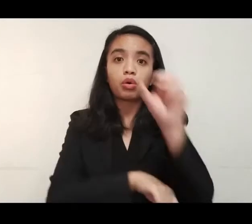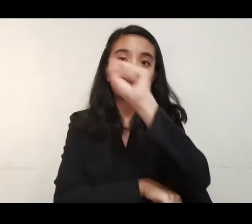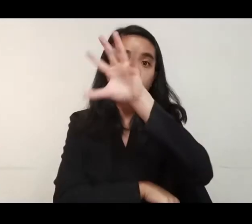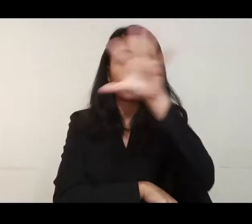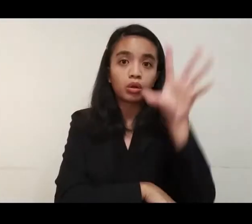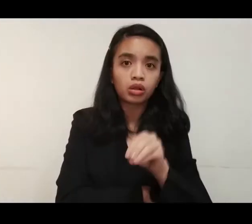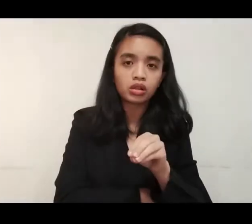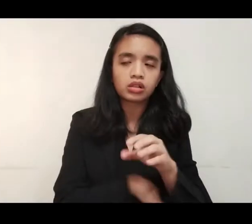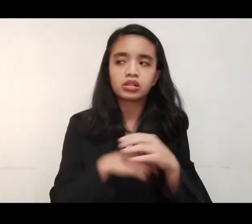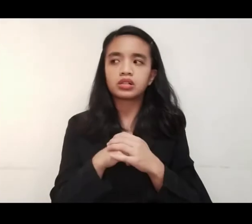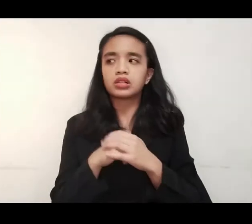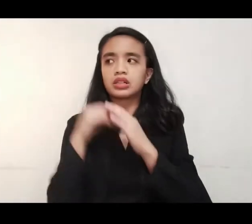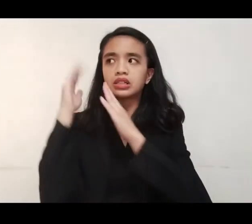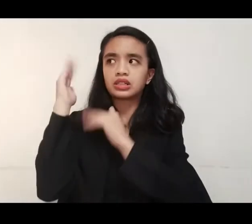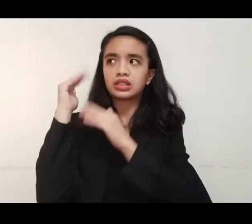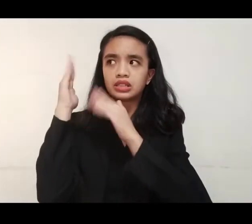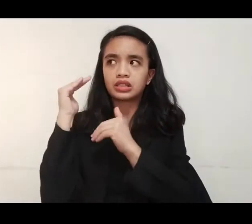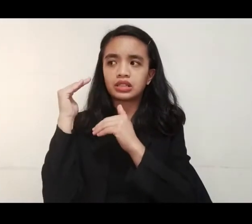Africa.